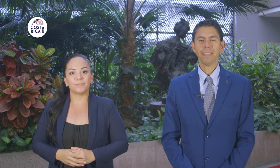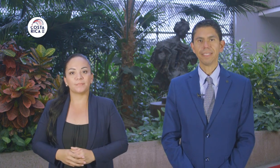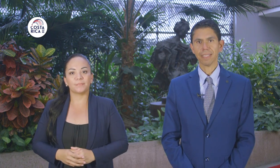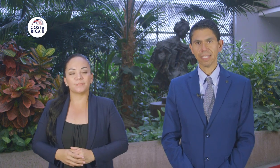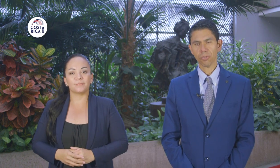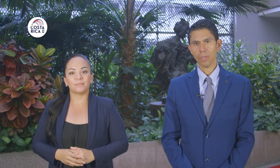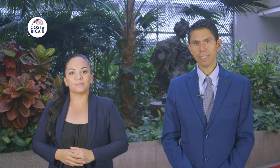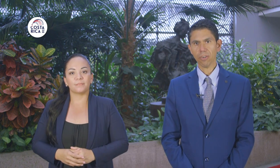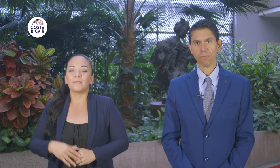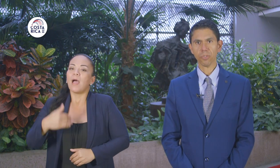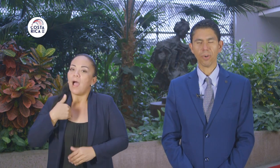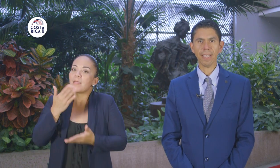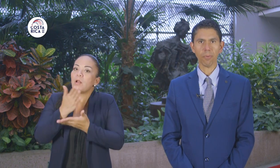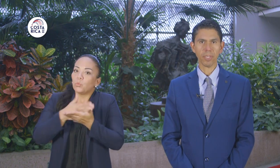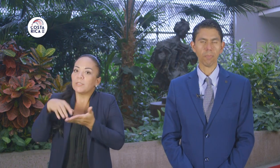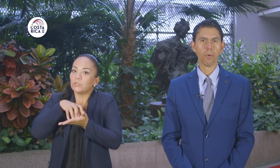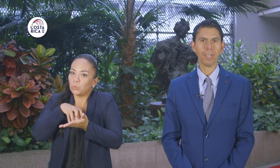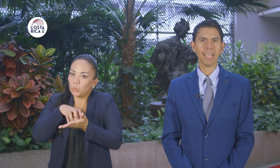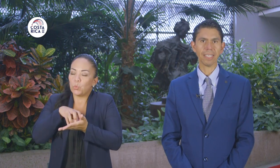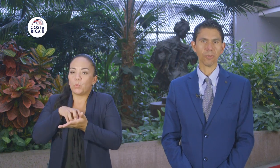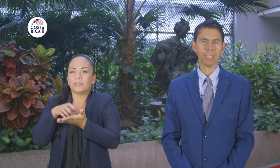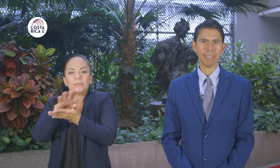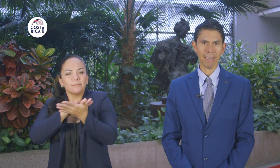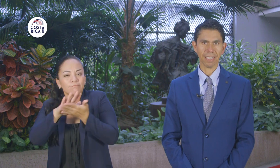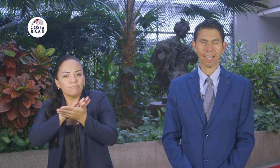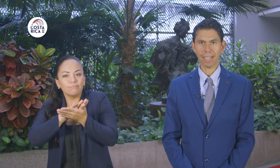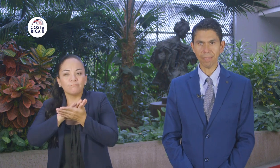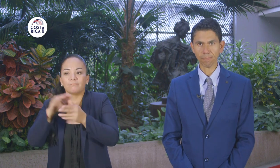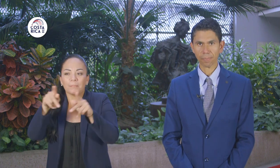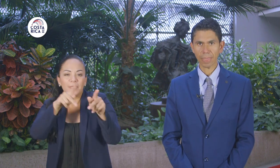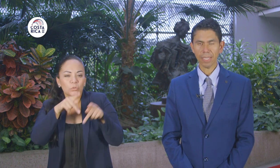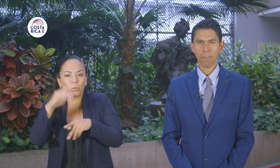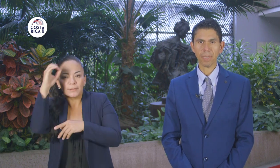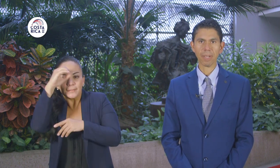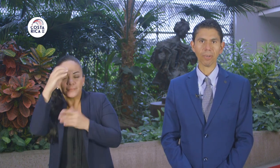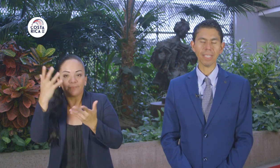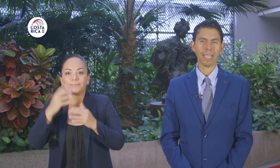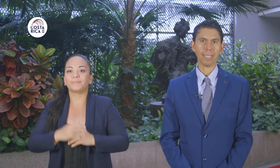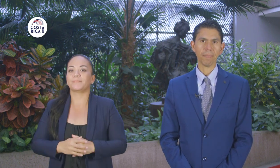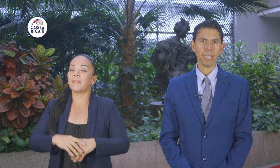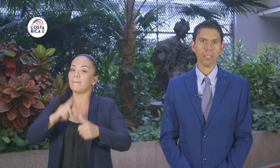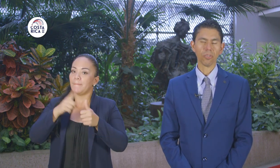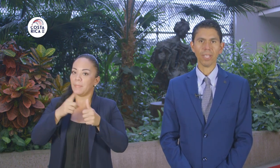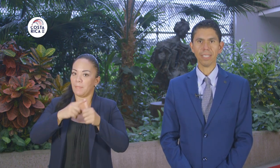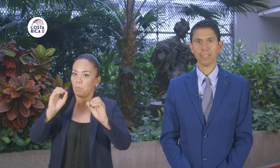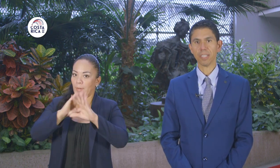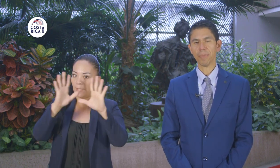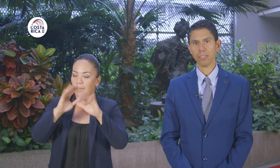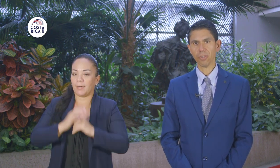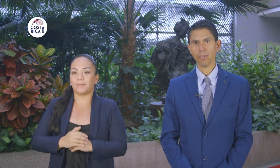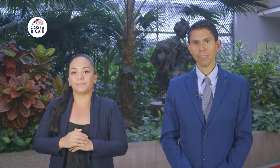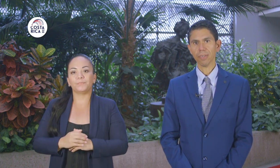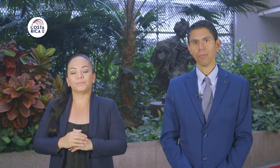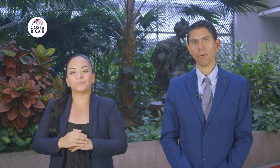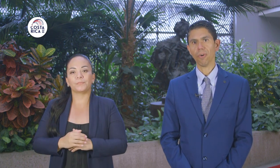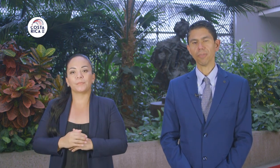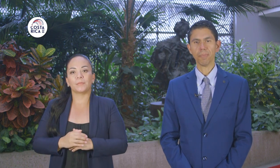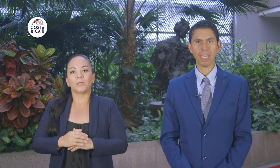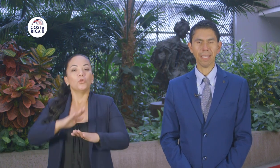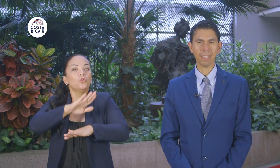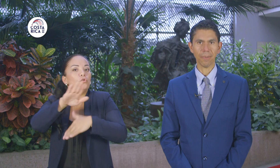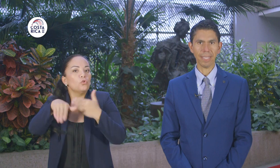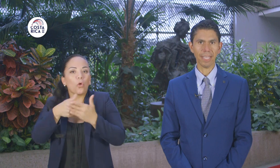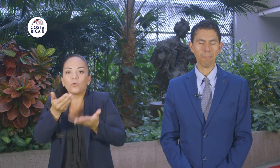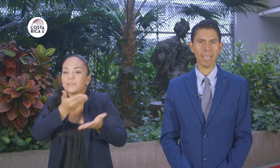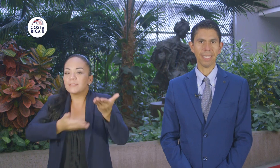Hay ciertas dudas y confusión en la opinión pública que yo quisiera aclarar. Primero que nada, todo servicio o